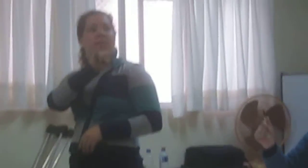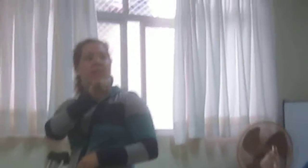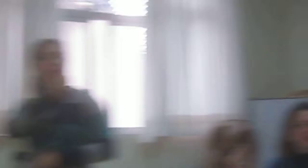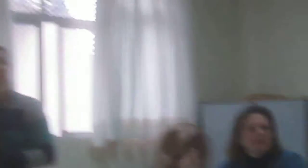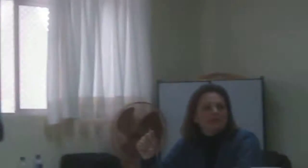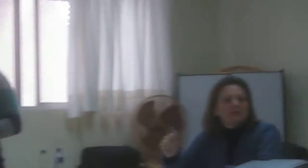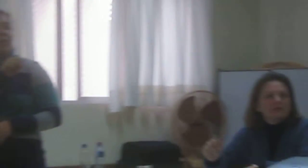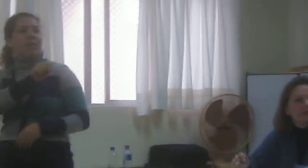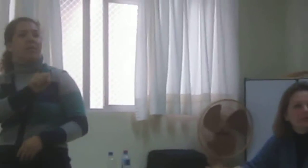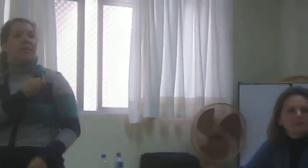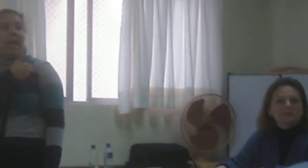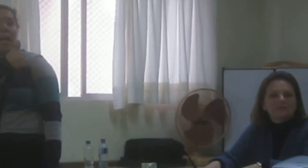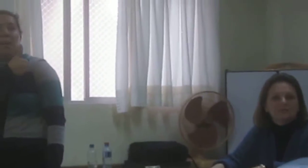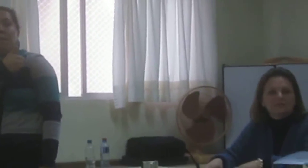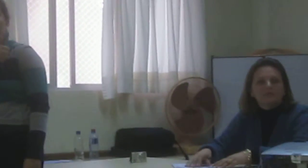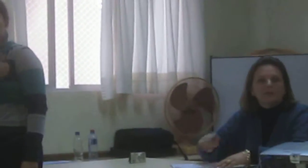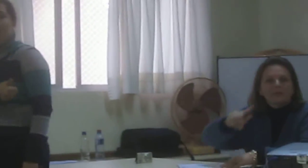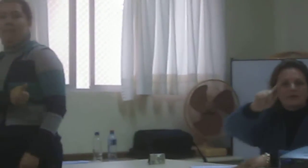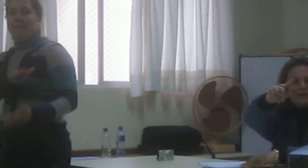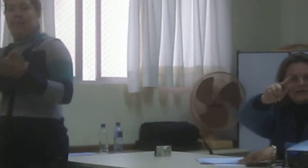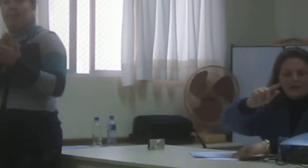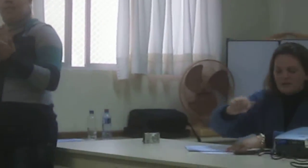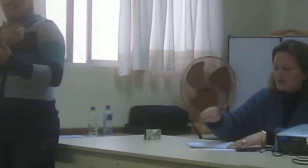realmente... Eu acho que eu acho que... Obrigada.